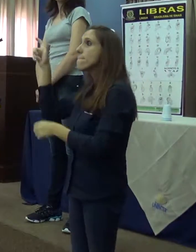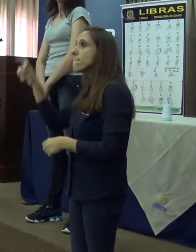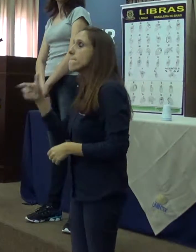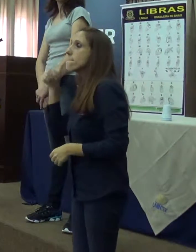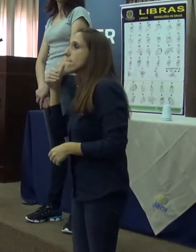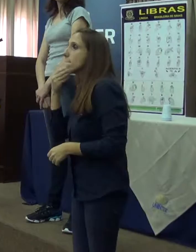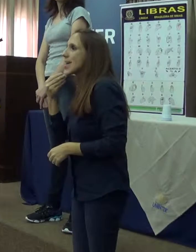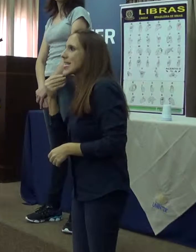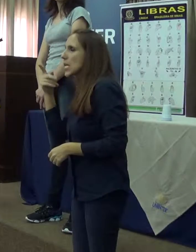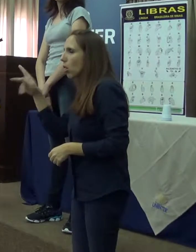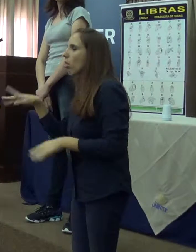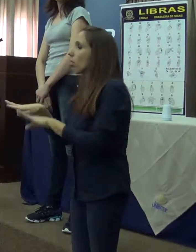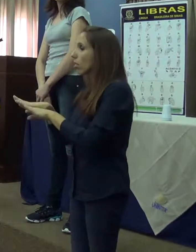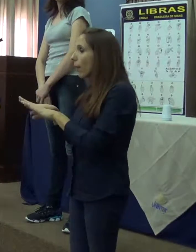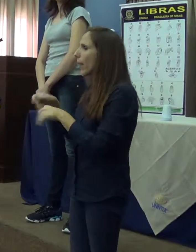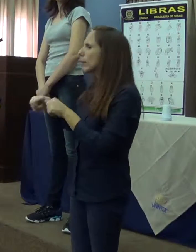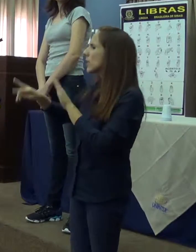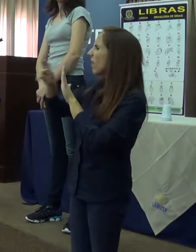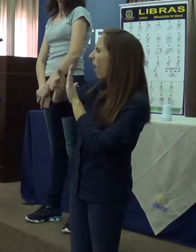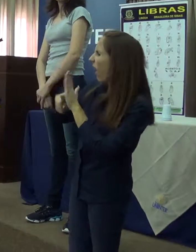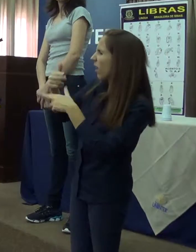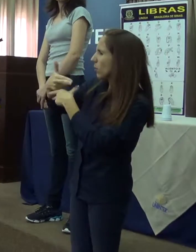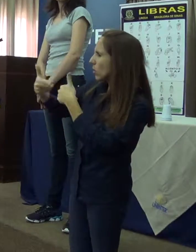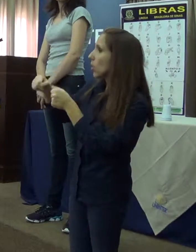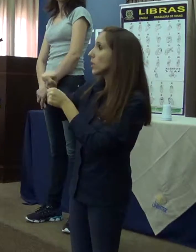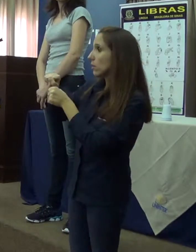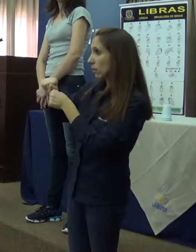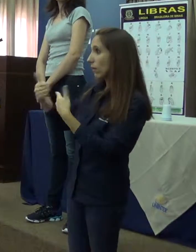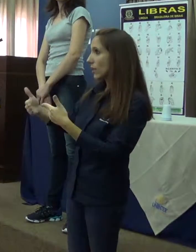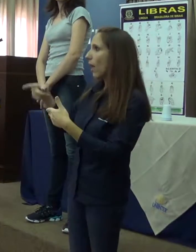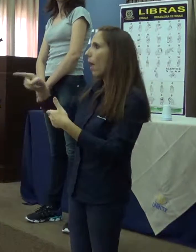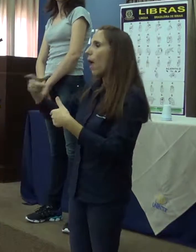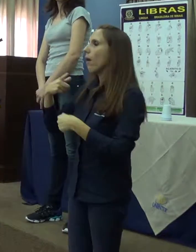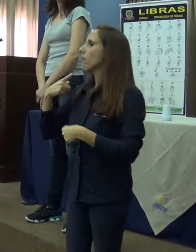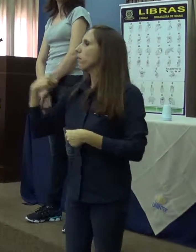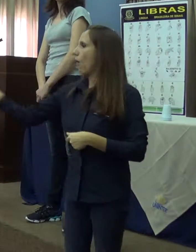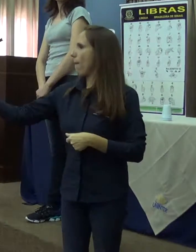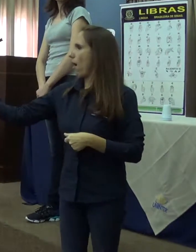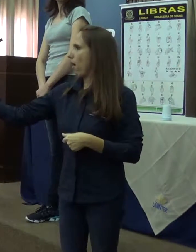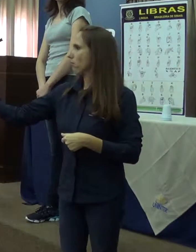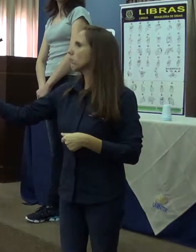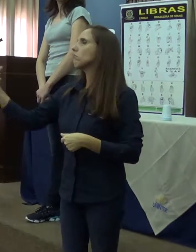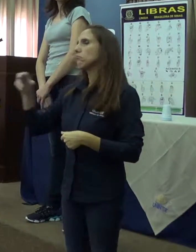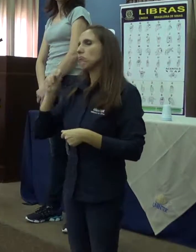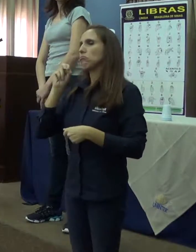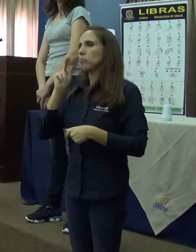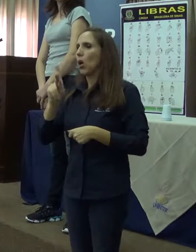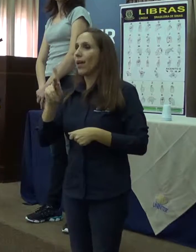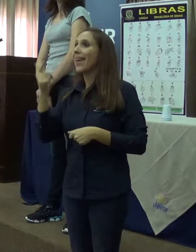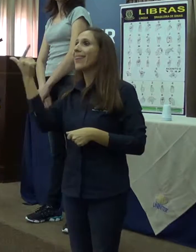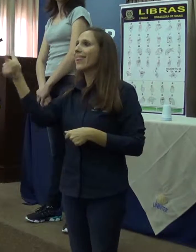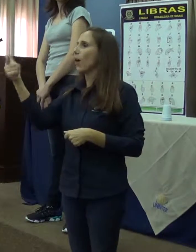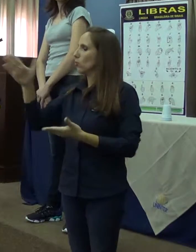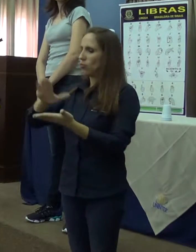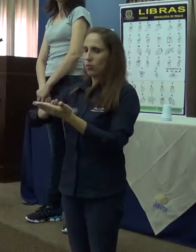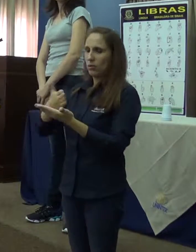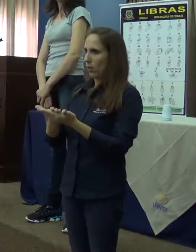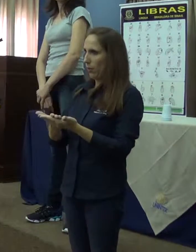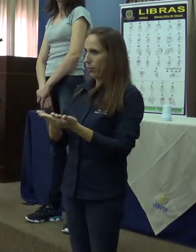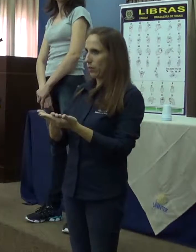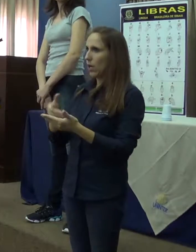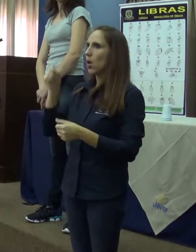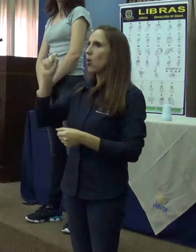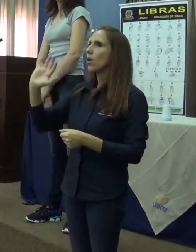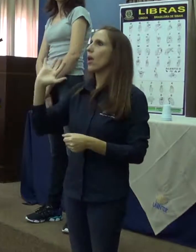fazer e tinha algumas regras para ser feita. Ela foi embora, pegou as informações e foi embora, não tinha intérprete. O que aconteceu?